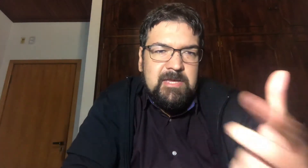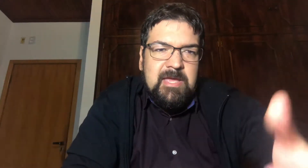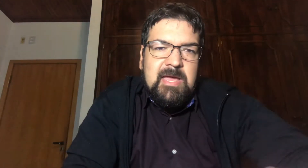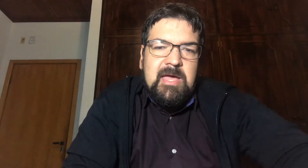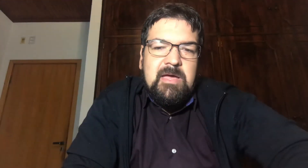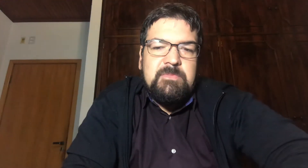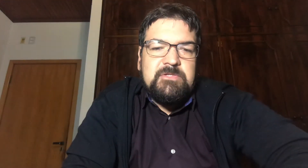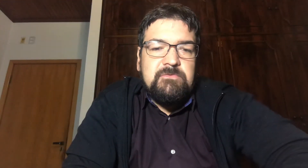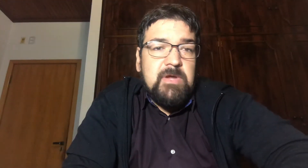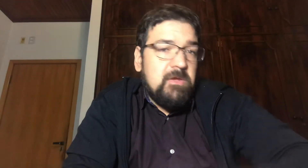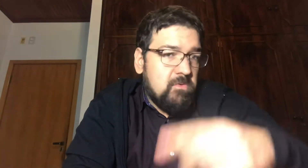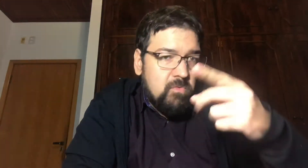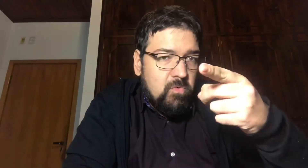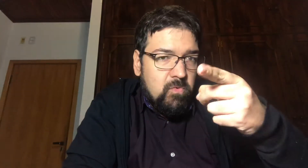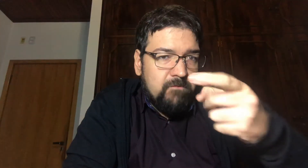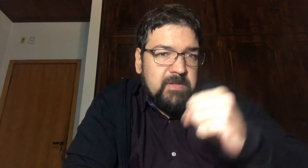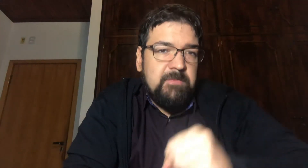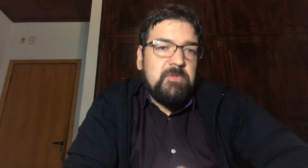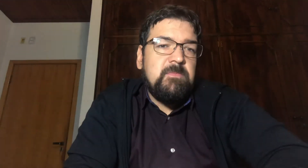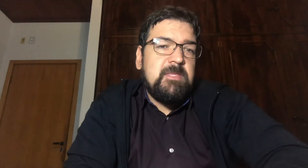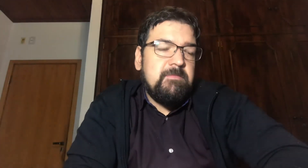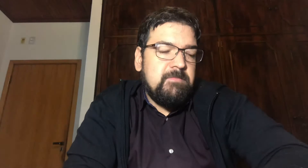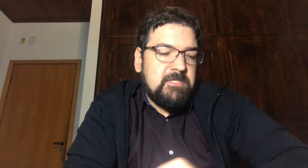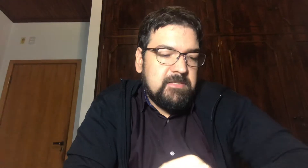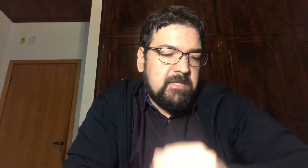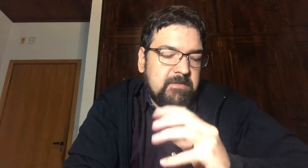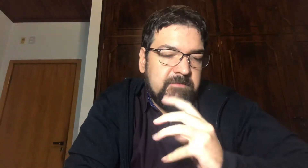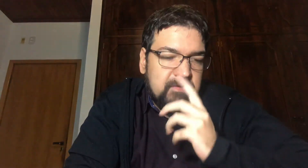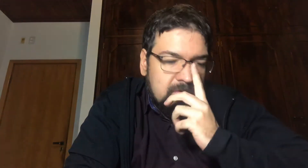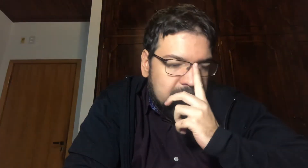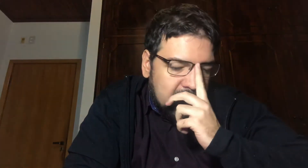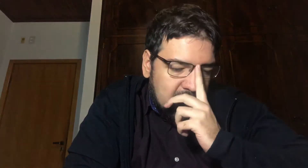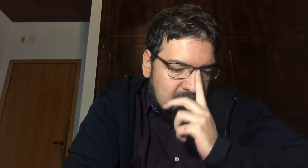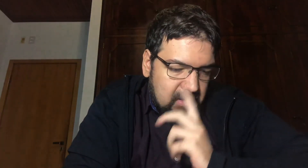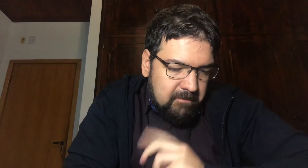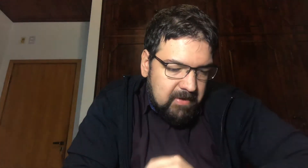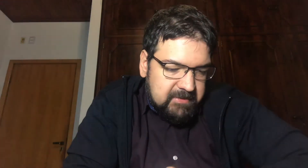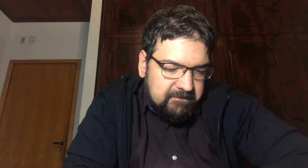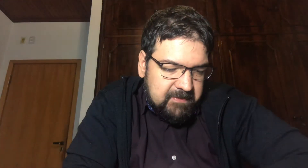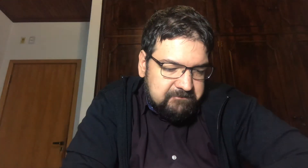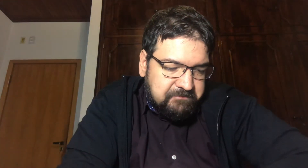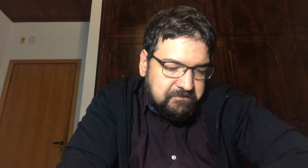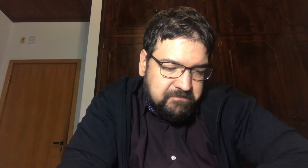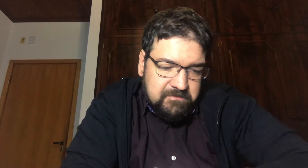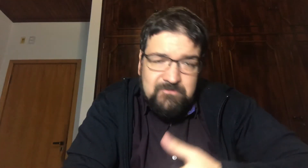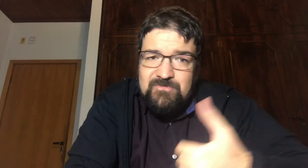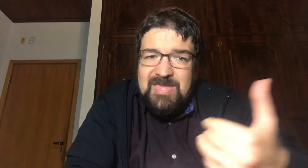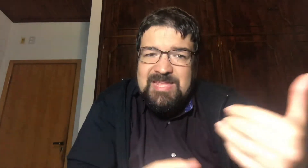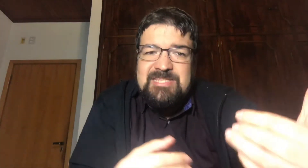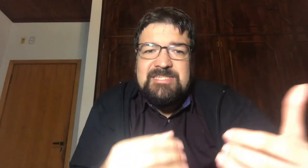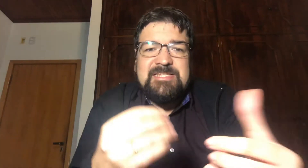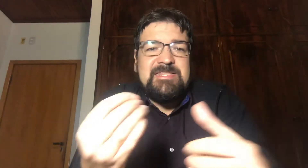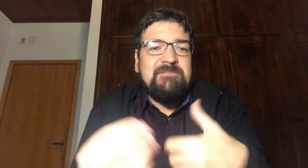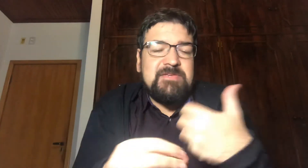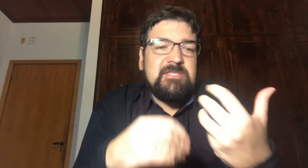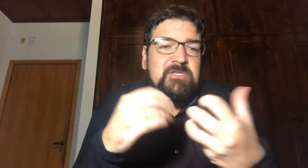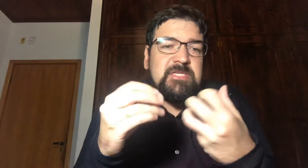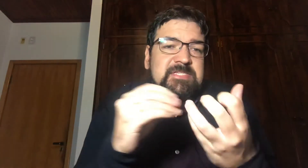a BitGray O Felipe do Bitnada também falou Mas enfim Ele disse Ele está fazendo esse